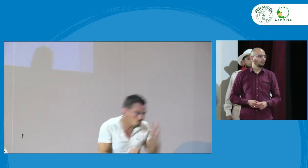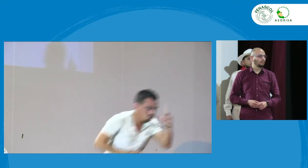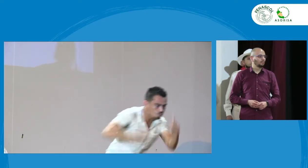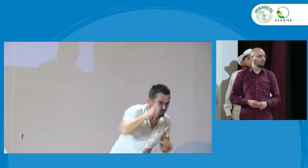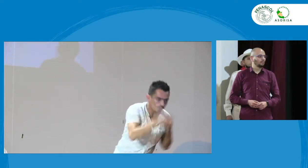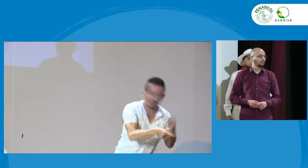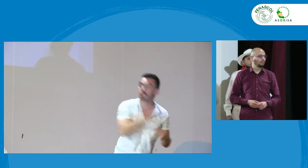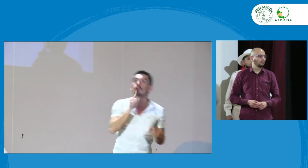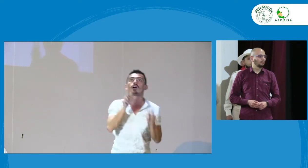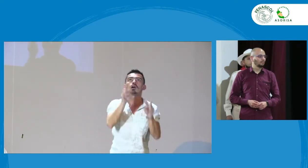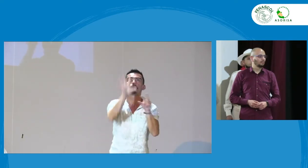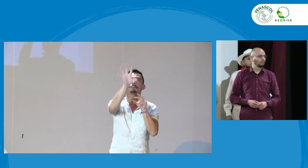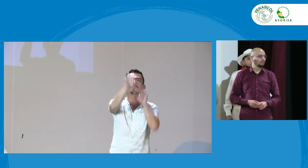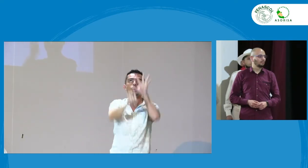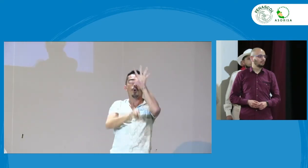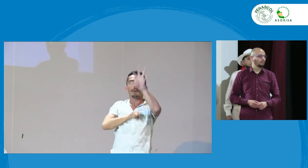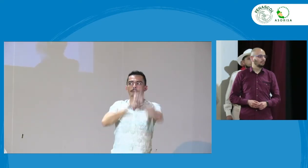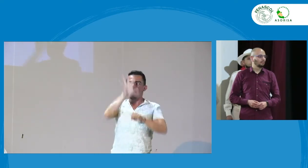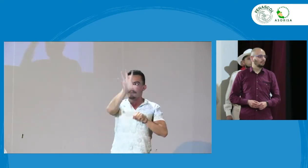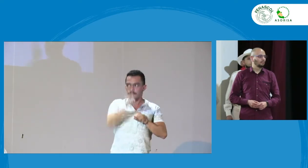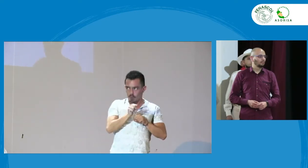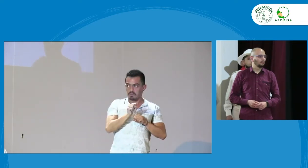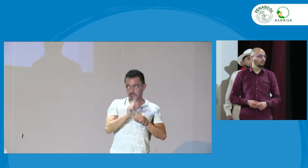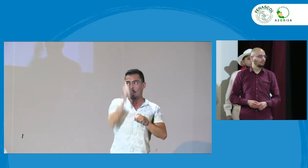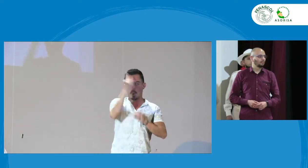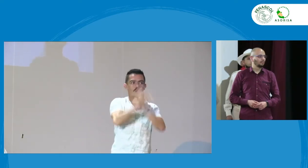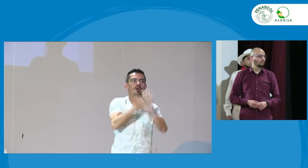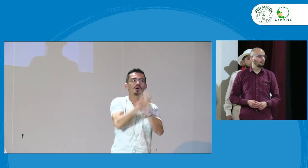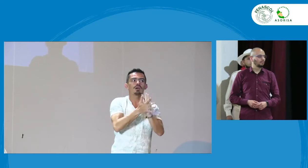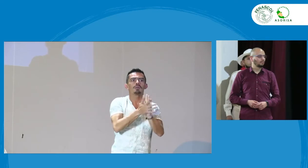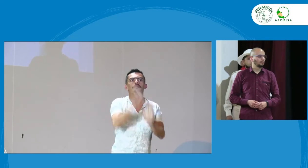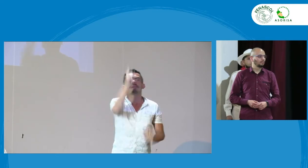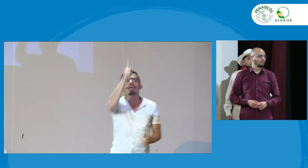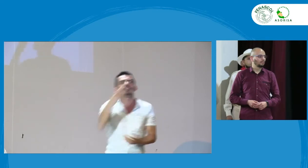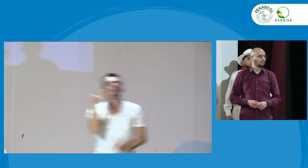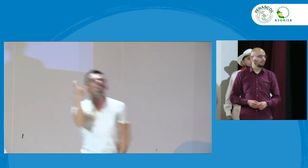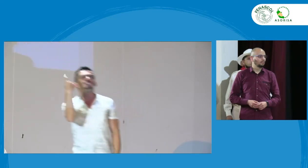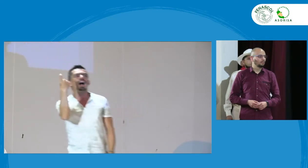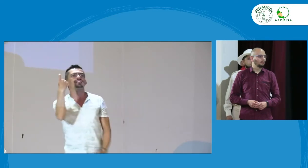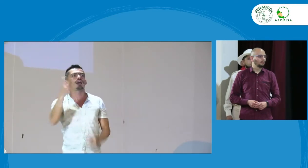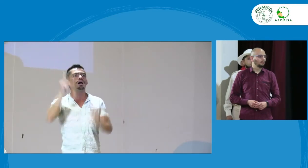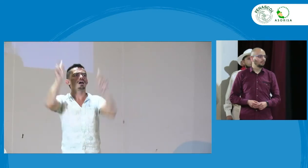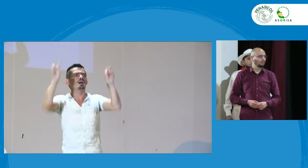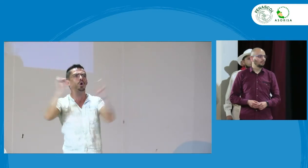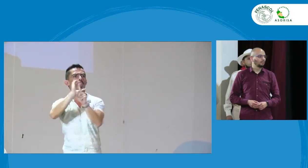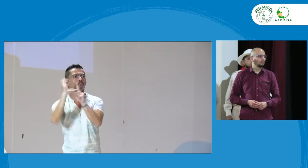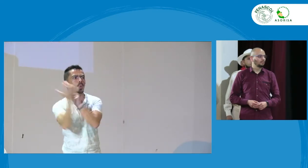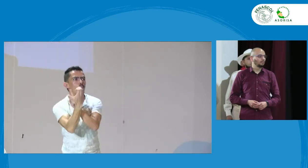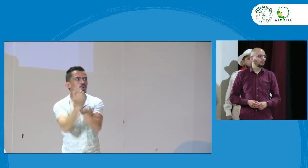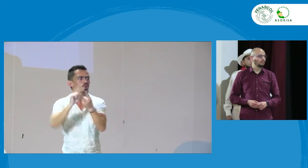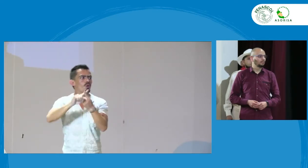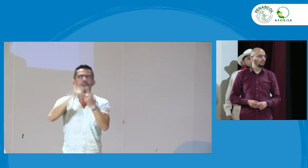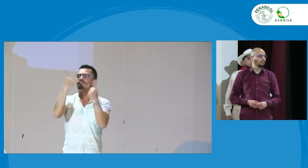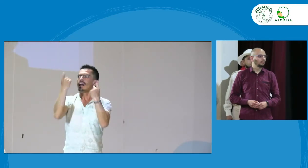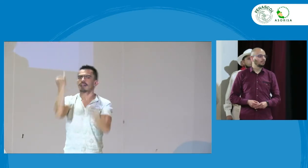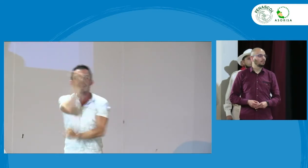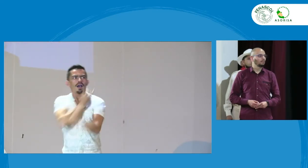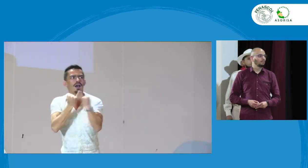cuando estamos con los niños o cuando el niño se enfrenta a este modelo lingüístico está adquiriendo la lengua pero si esta persona no tiene elementos